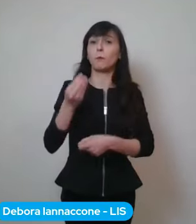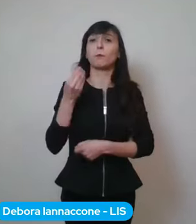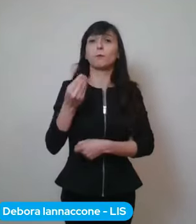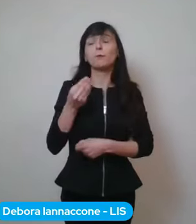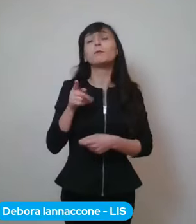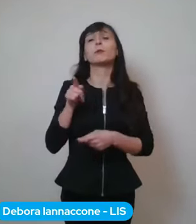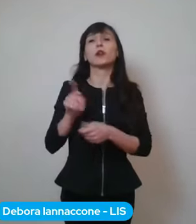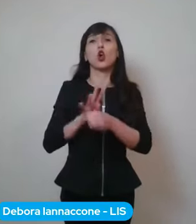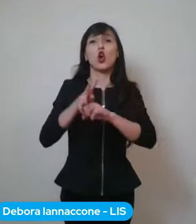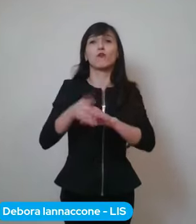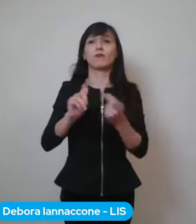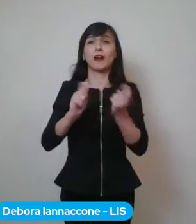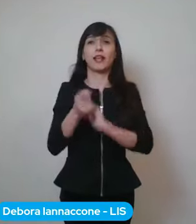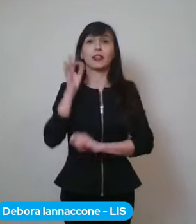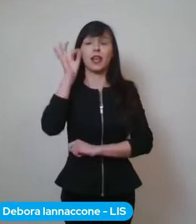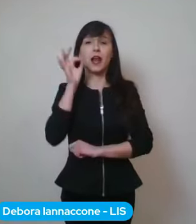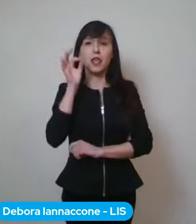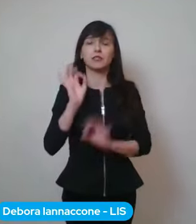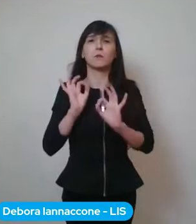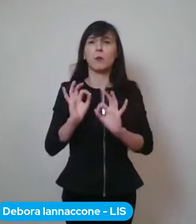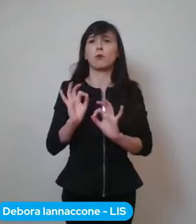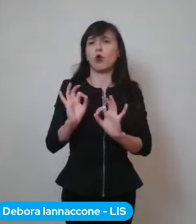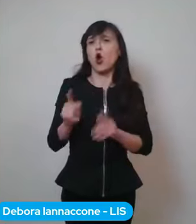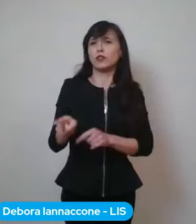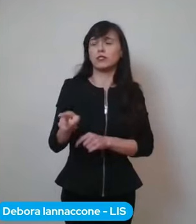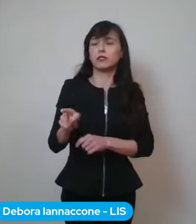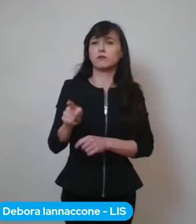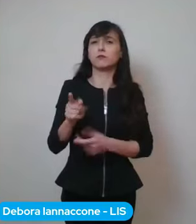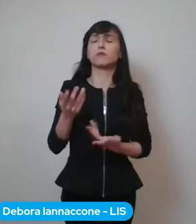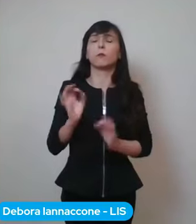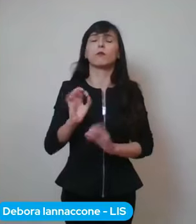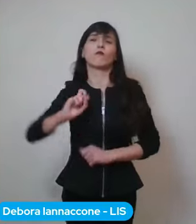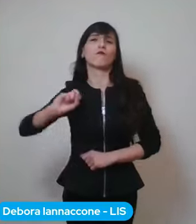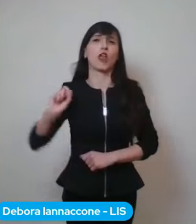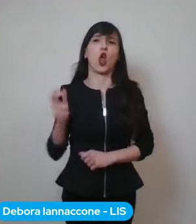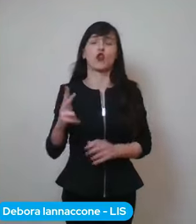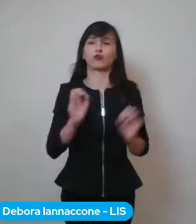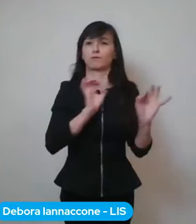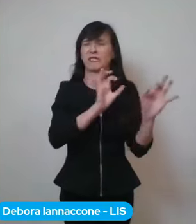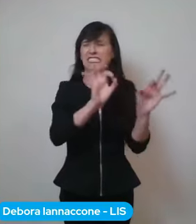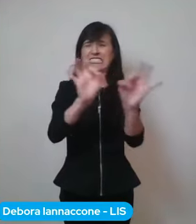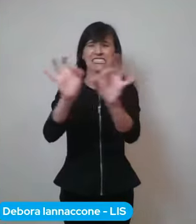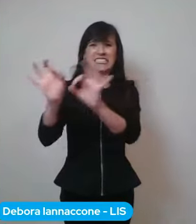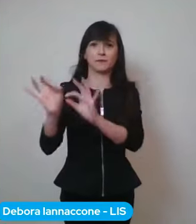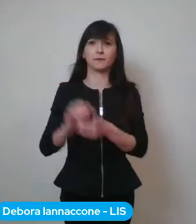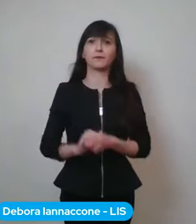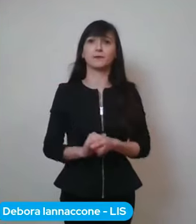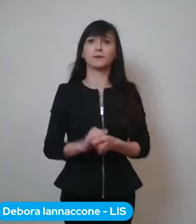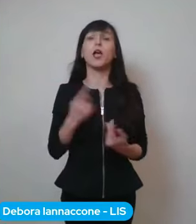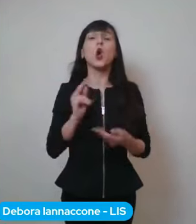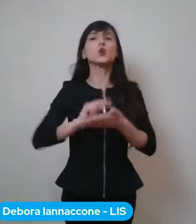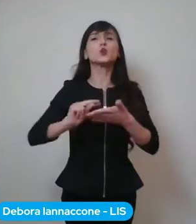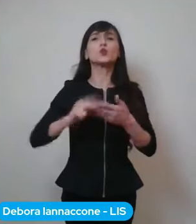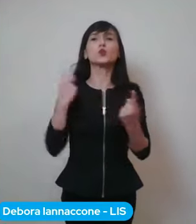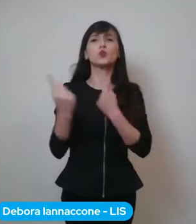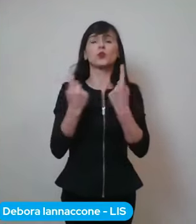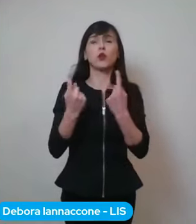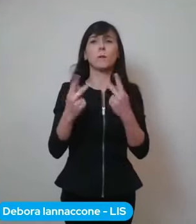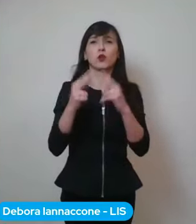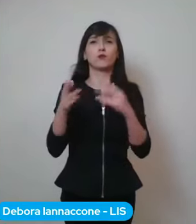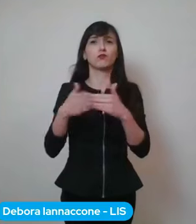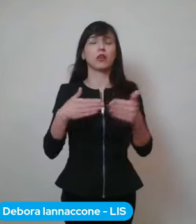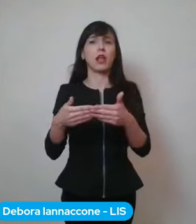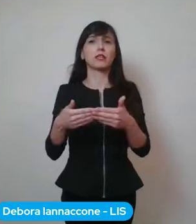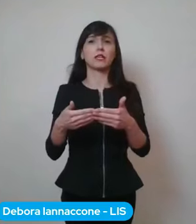caratteristica di essere più veloce nel contagiare. Situazione scuole nella nostra provincia. Io